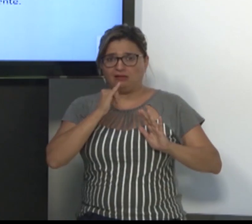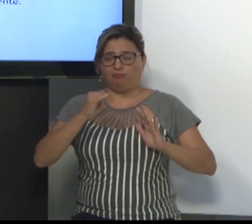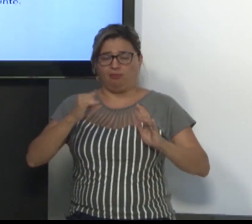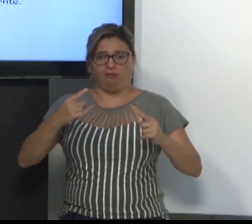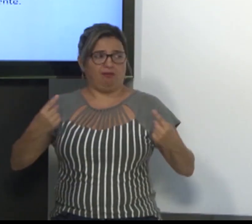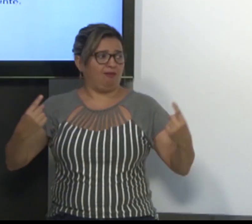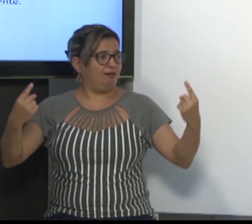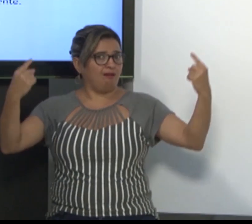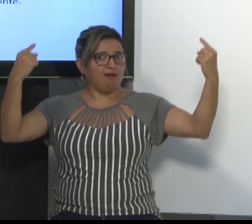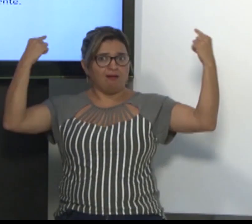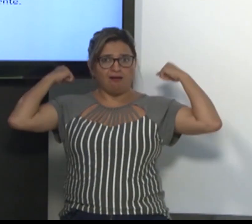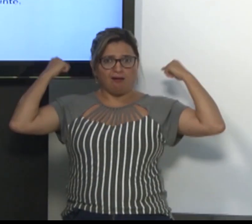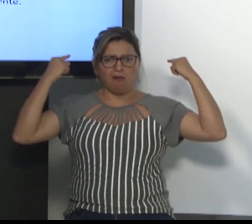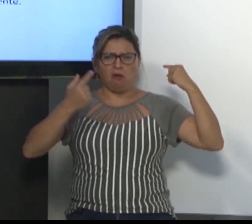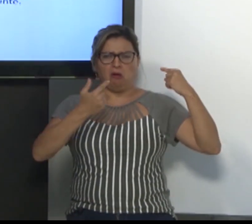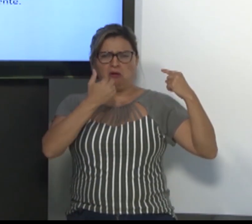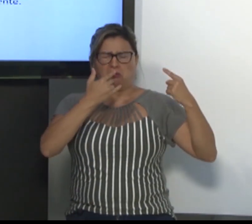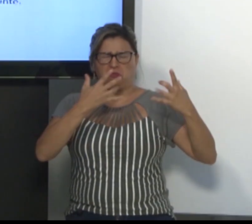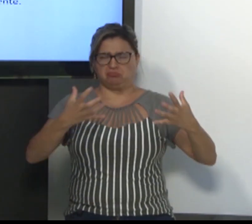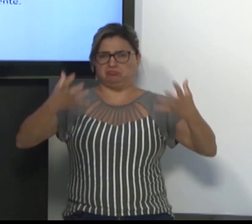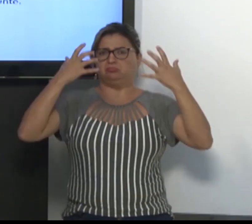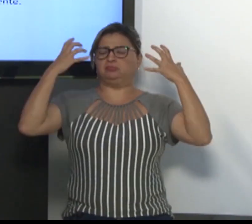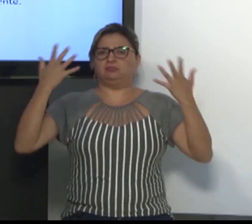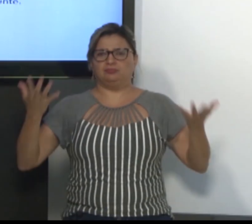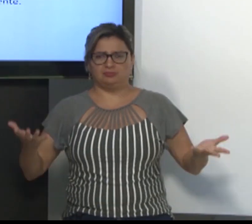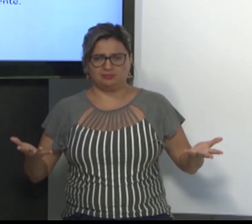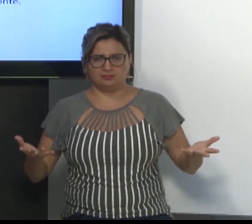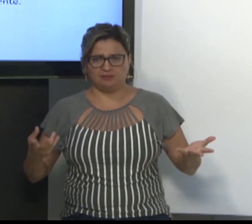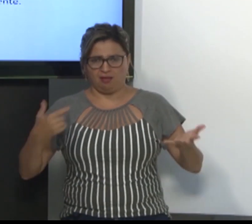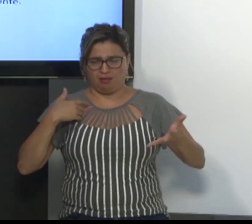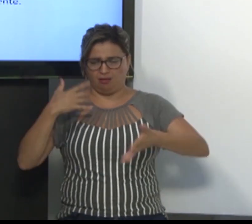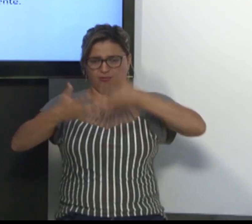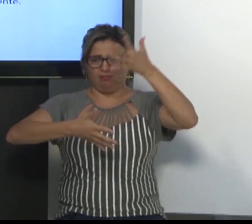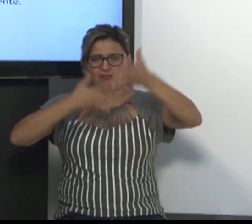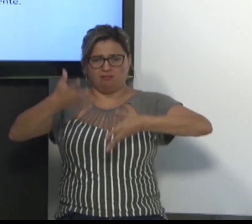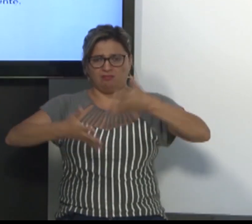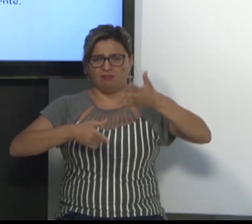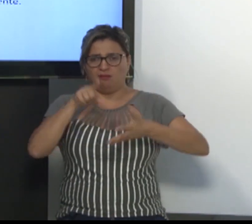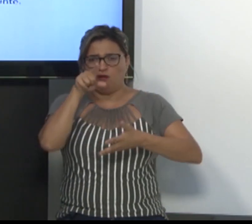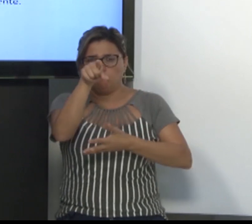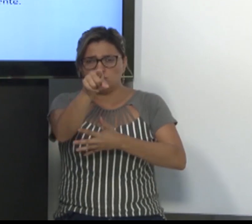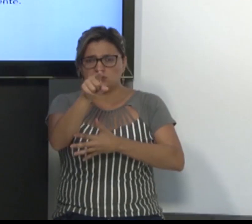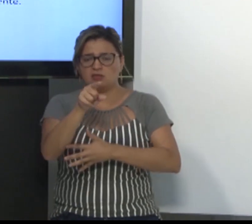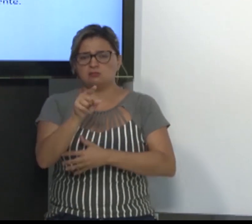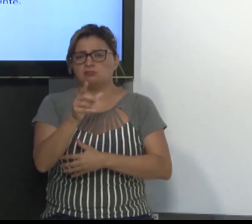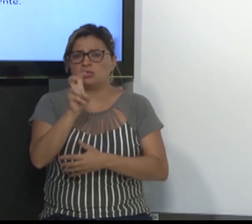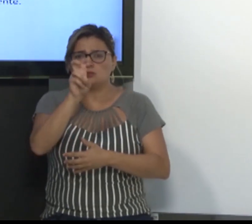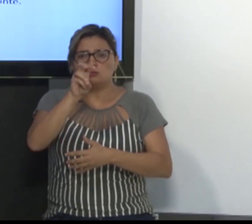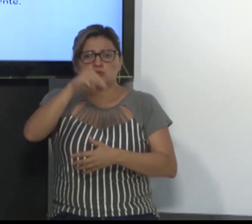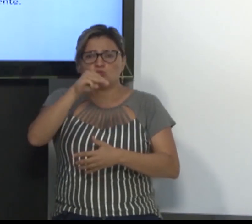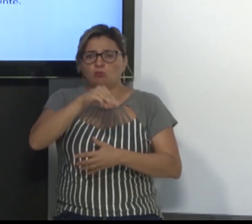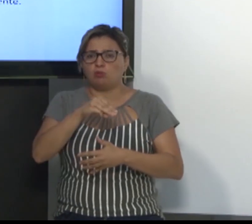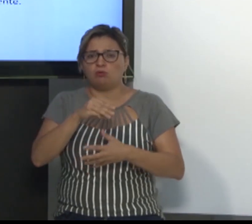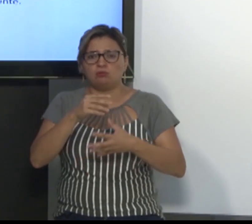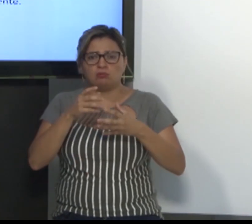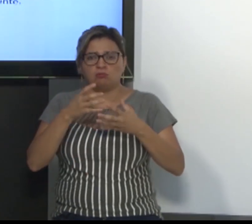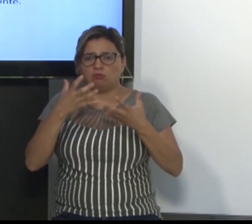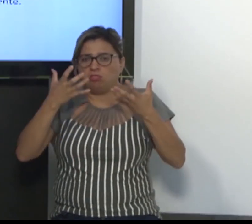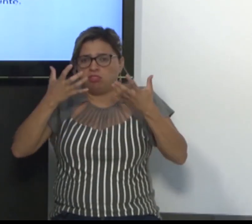Imagine um intérprete de Libra sinalizando com uma blusa toda colorida. Isso